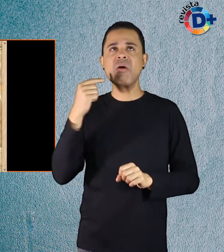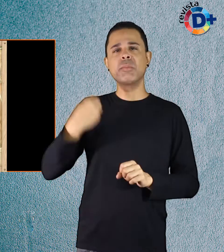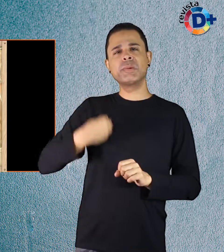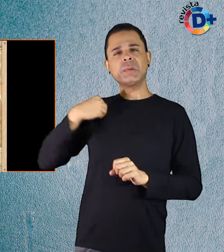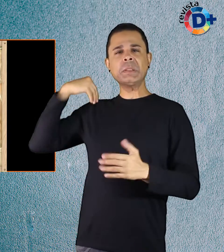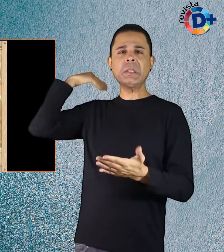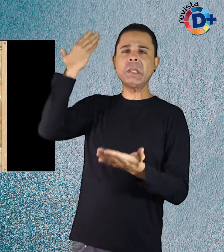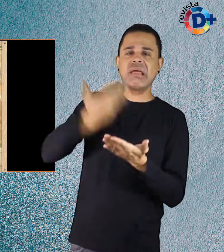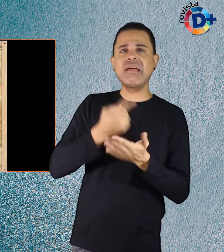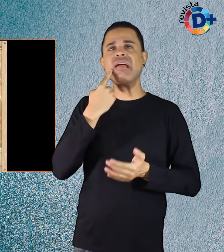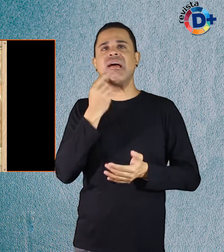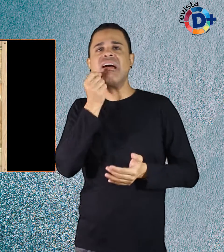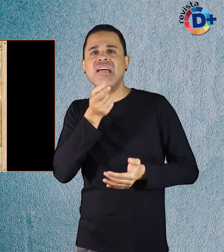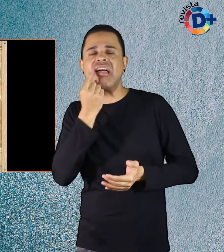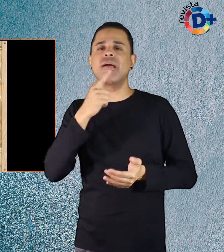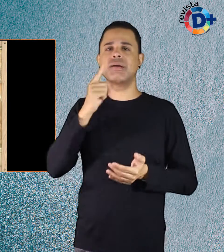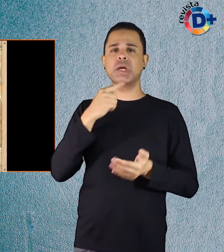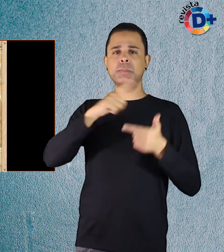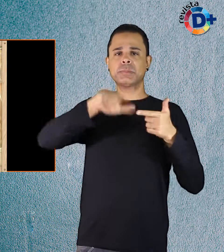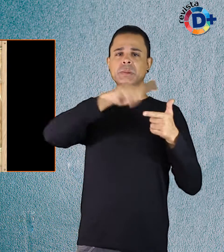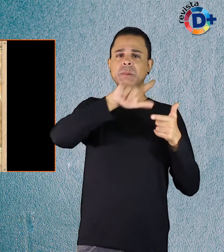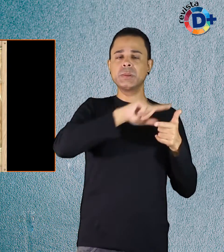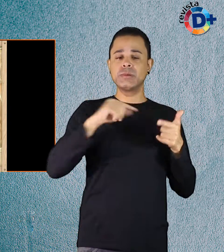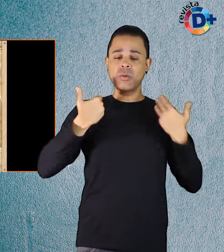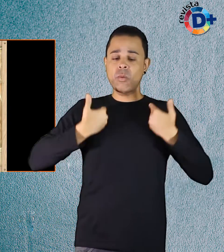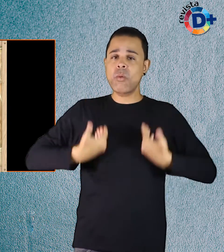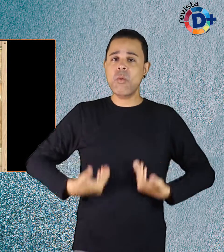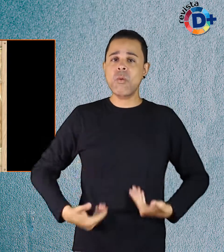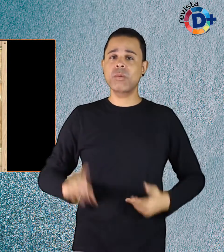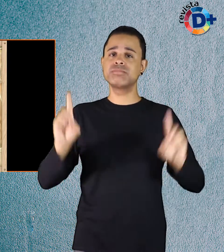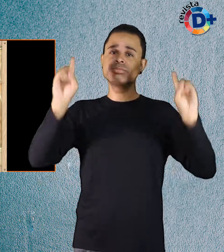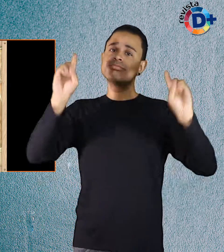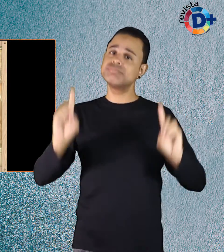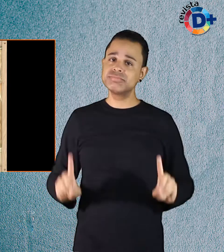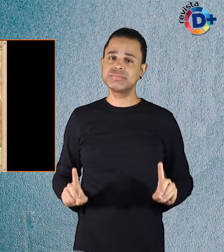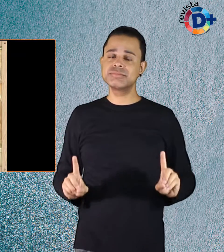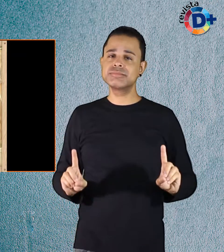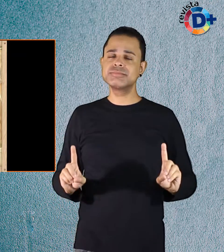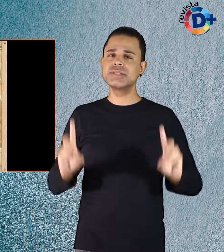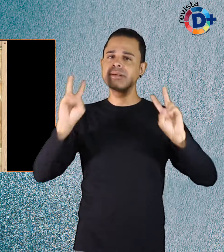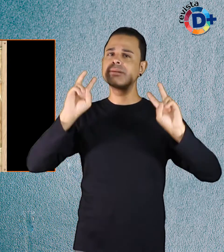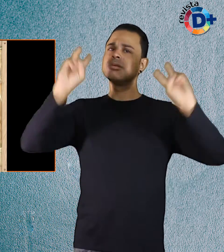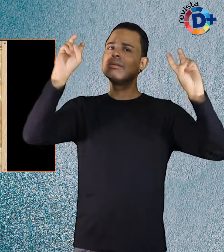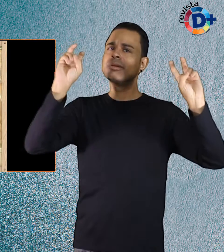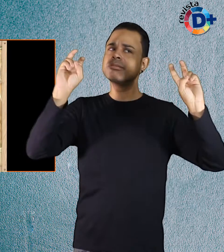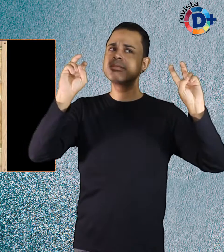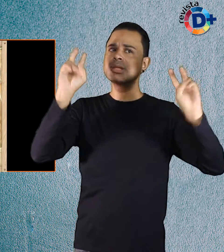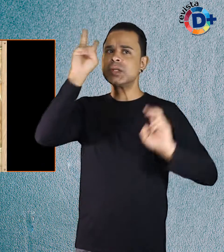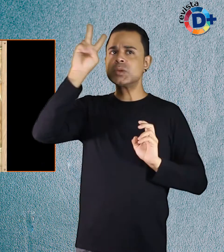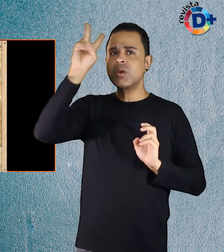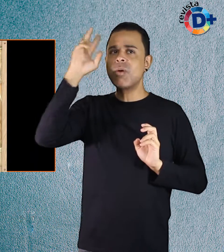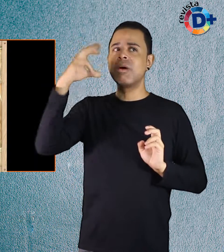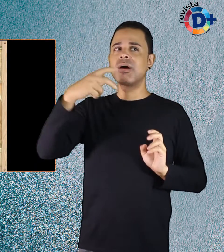vida reclamando das dificuldades que enfrenta pela condição física. Mas descobriu que contar sua história